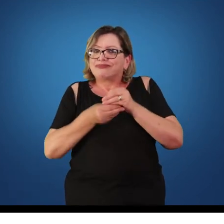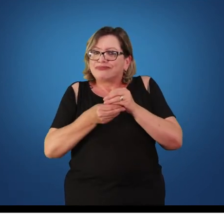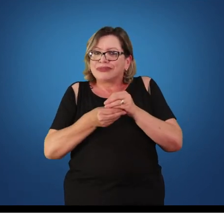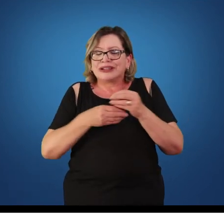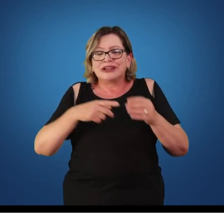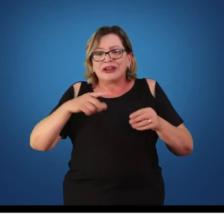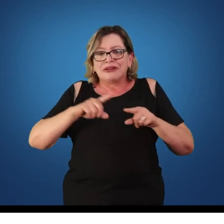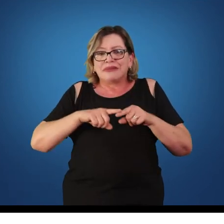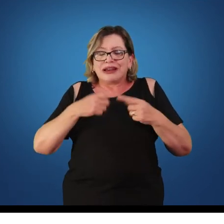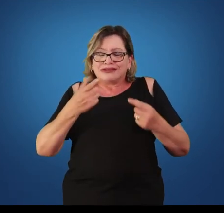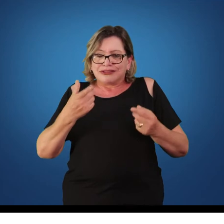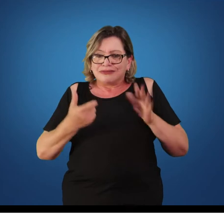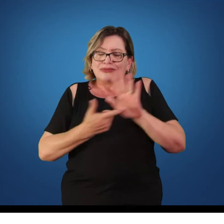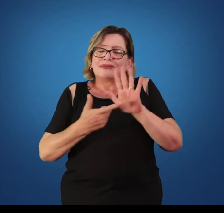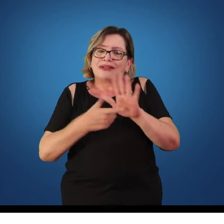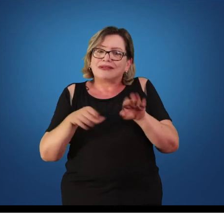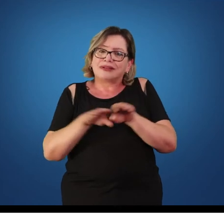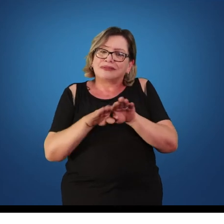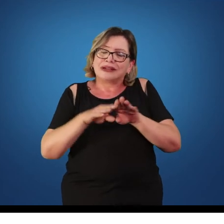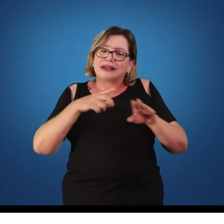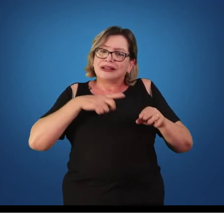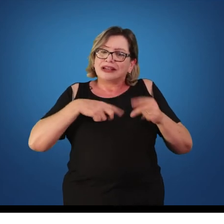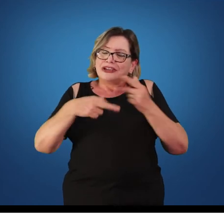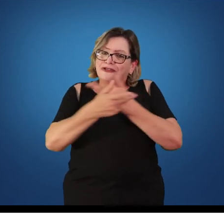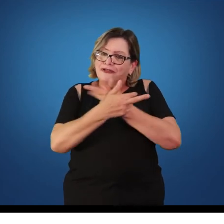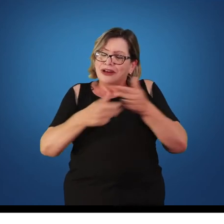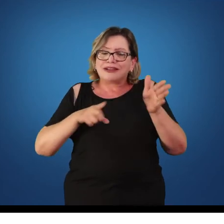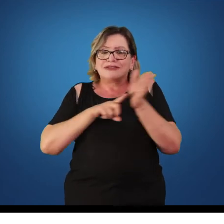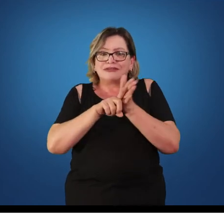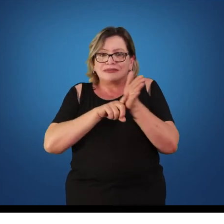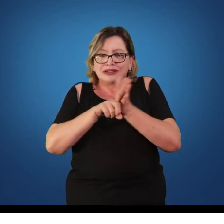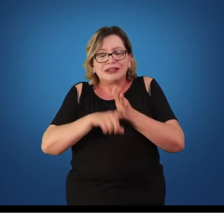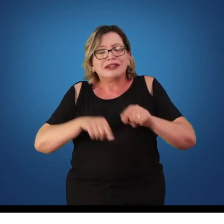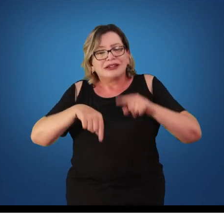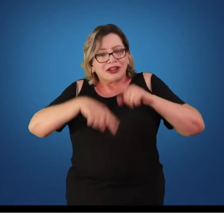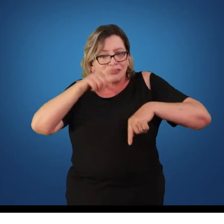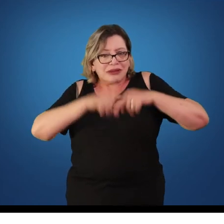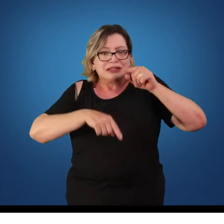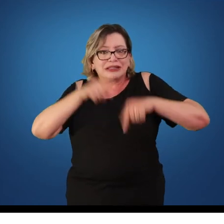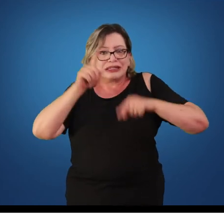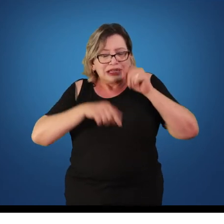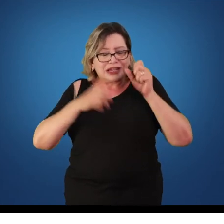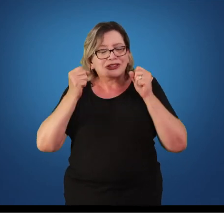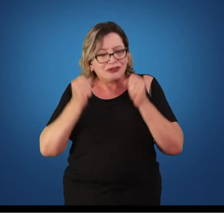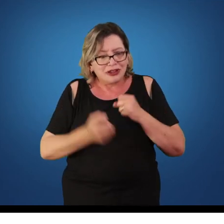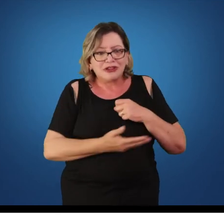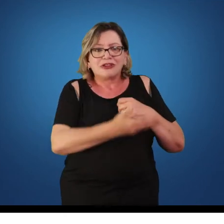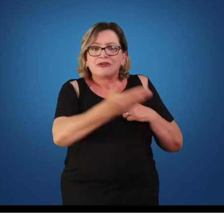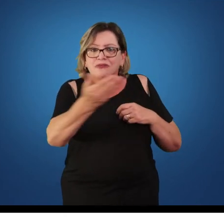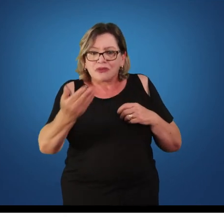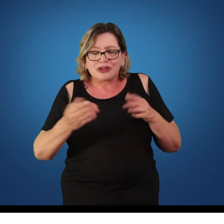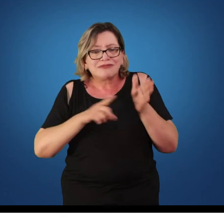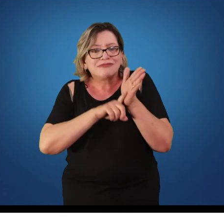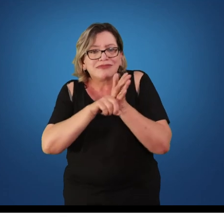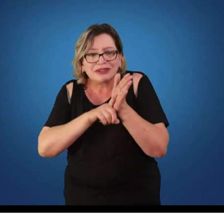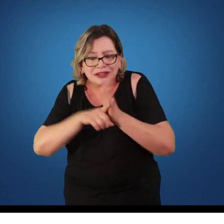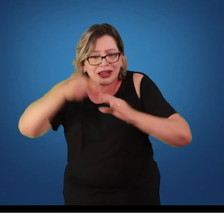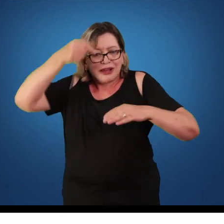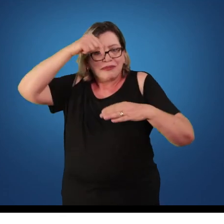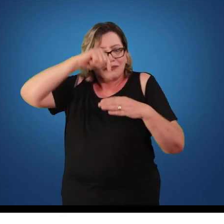vários estudos, vários materiais aí publicados que valem a pena a gente estar pesquisando, estudando para aprofundar nossas aulas de ginástica